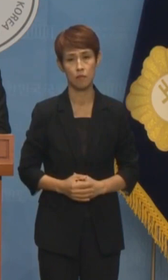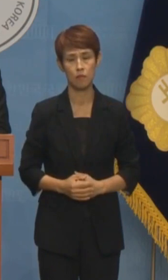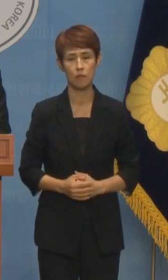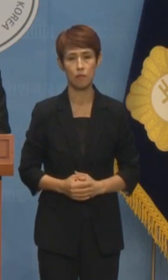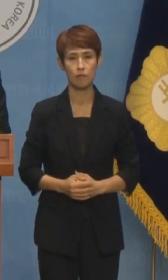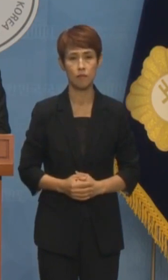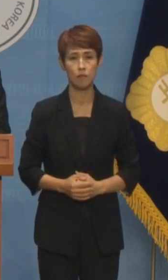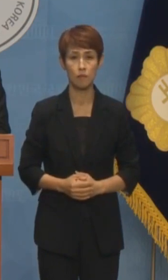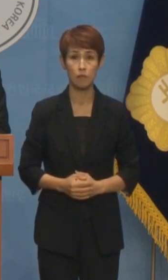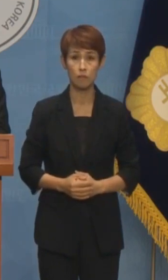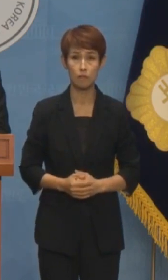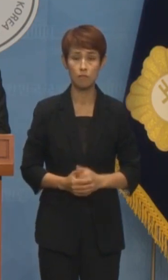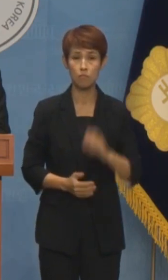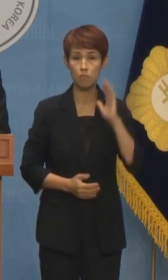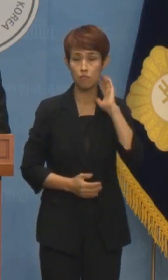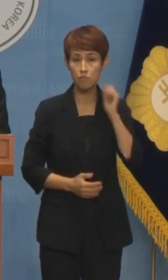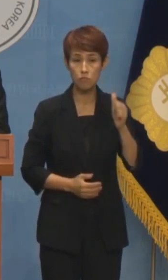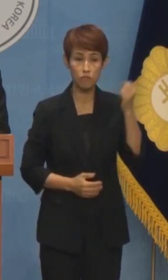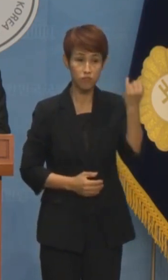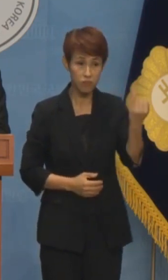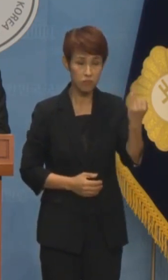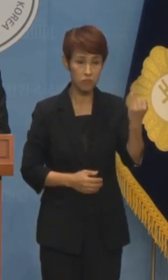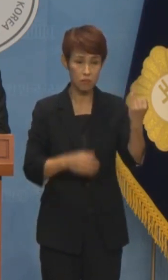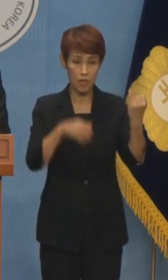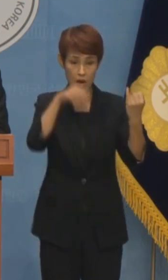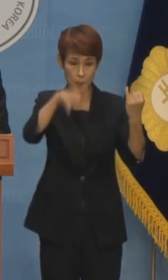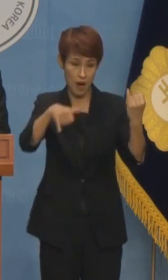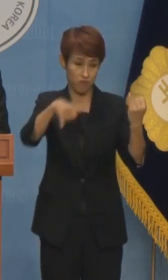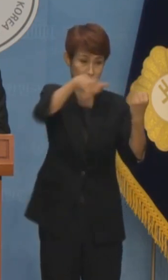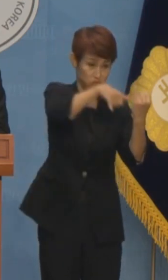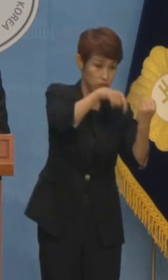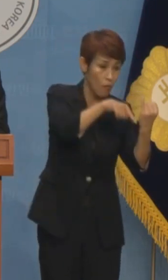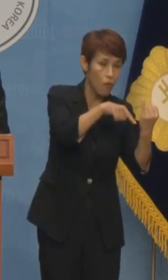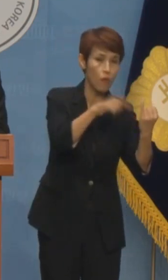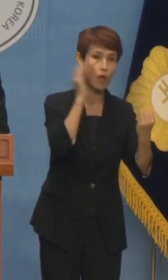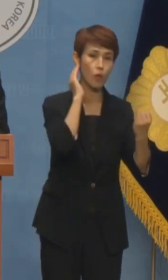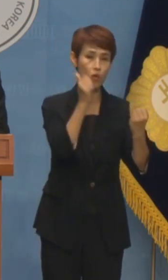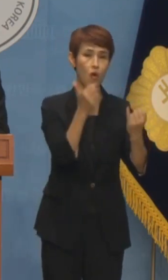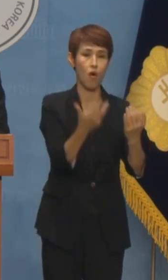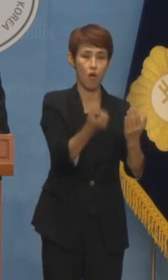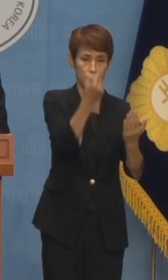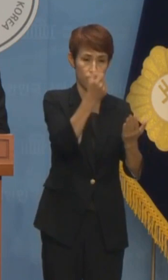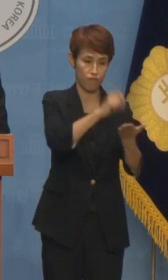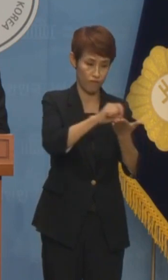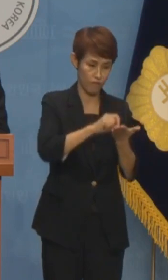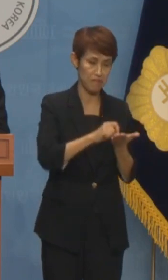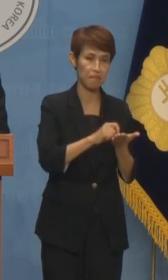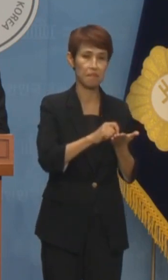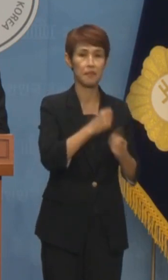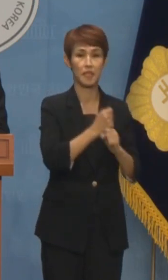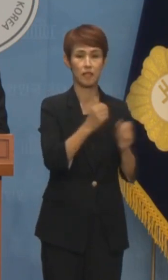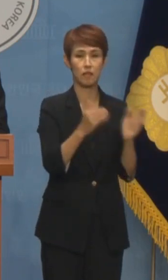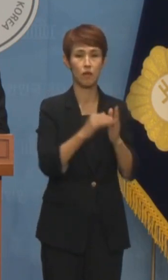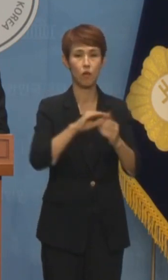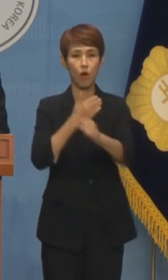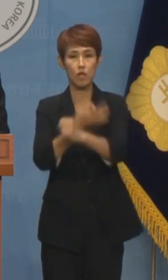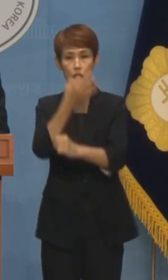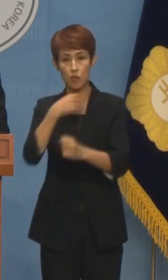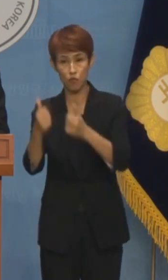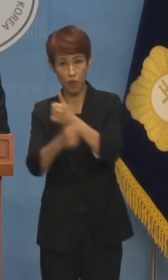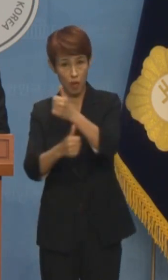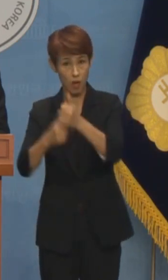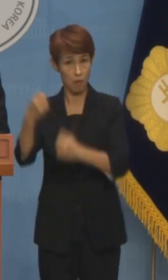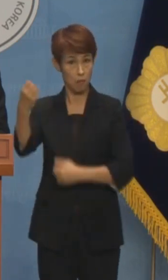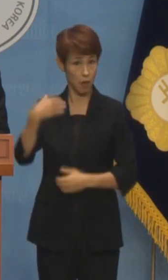그러나 김건희 여사가 수수한 명품백을 대통령 기록물로 여겨 종결 처리한 권익위의 판단대로라면,